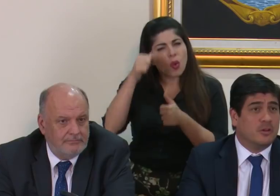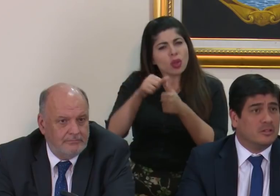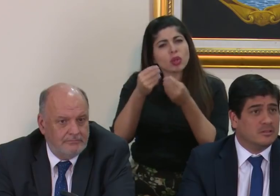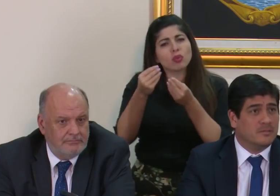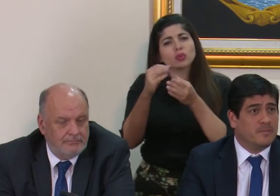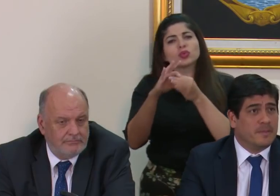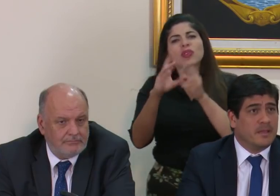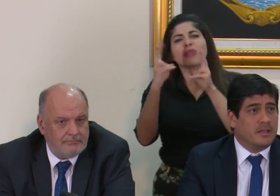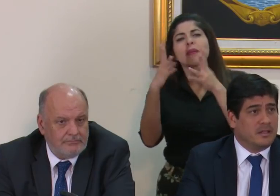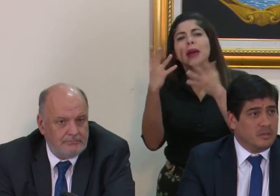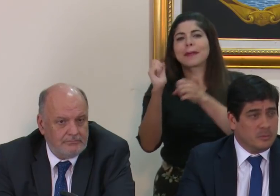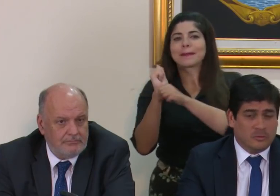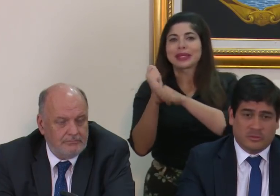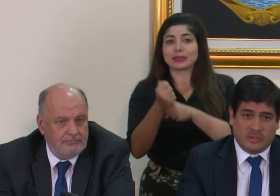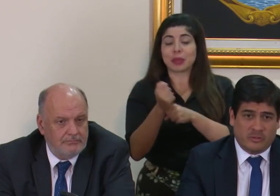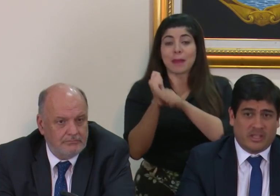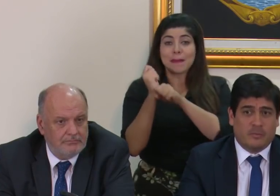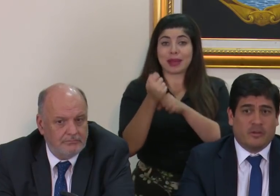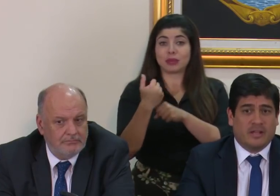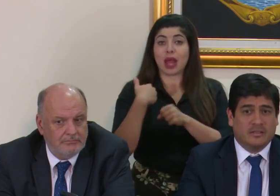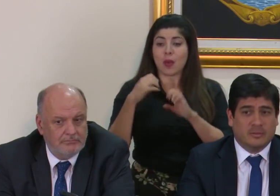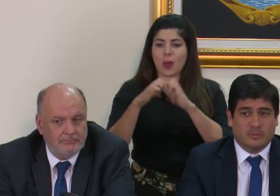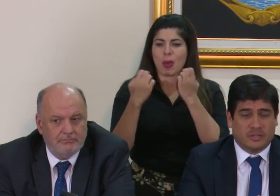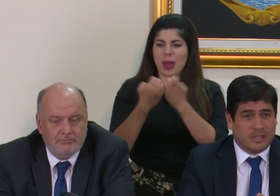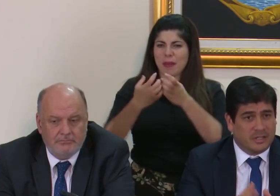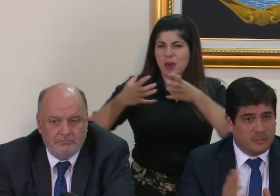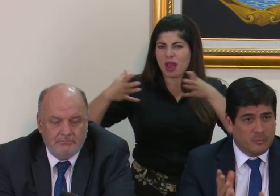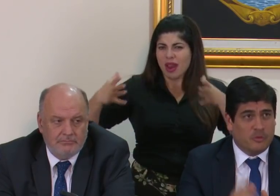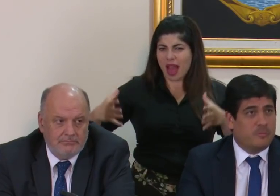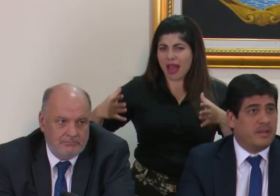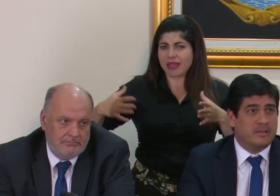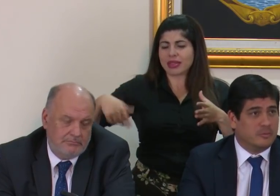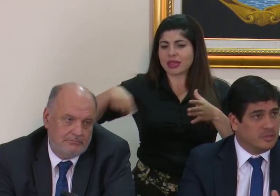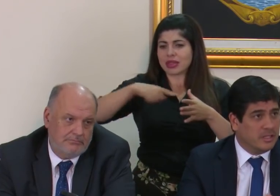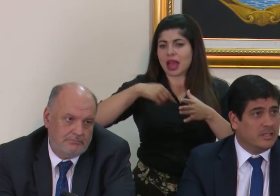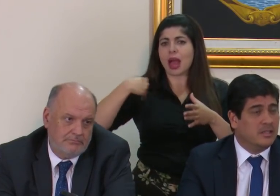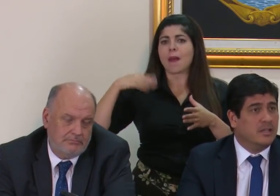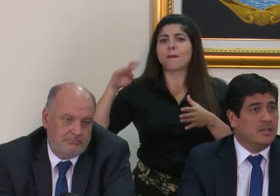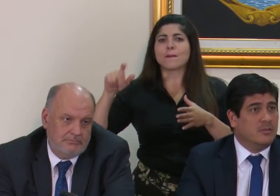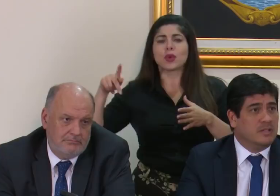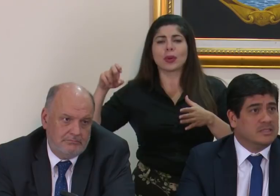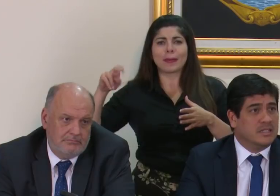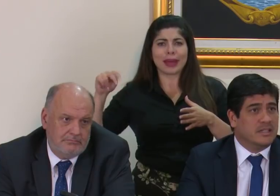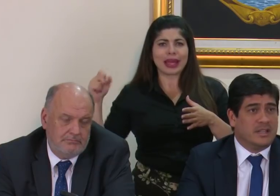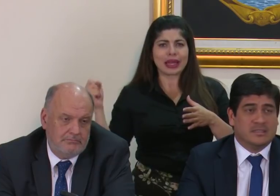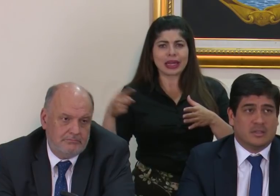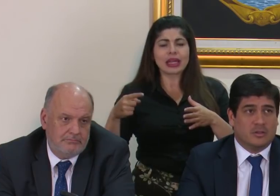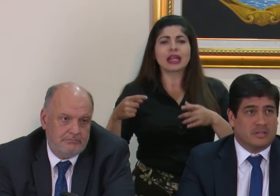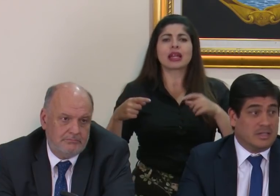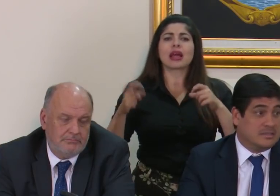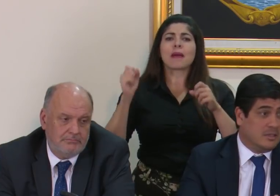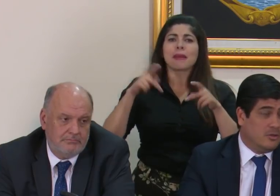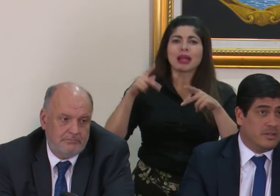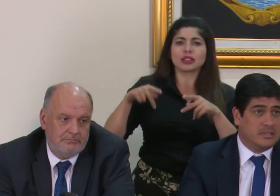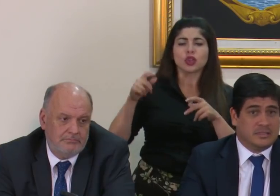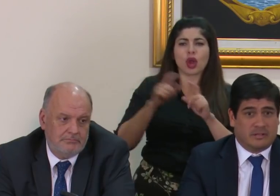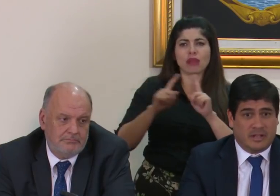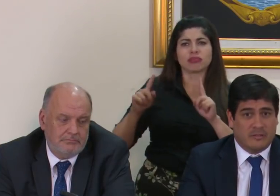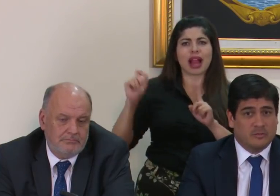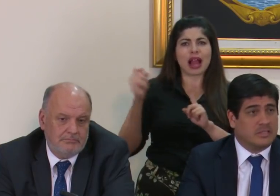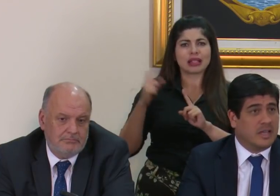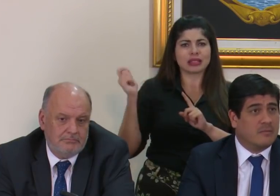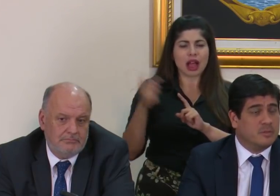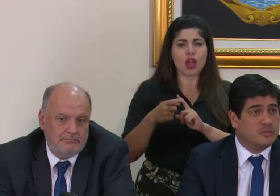al béisbol. En el béisbol uno tiene un equipo grande, uno tiene un bullpen, uno tiene una serie de lanzadores,